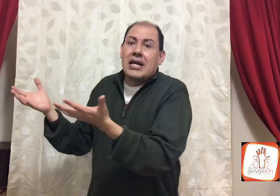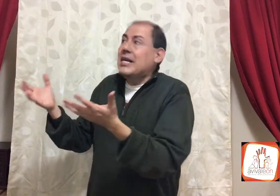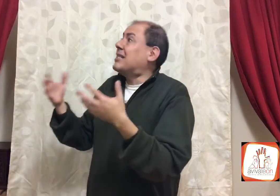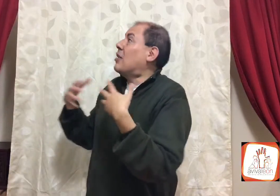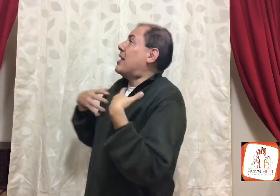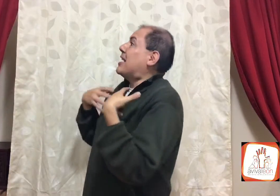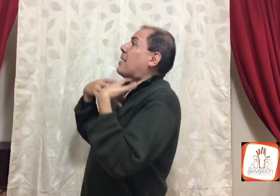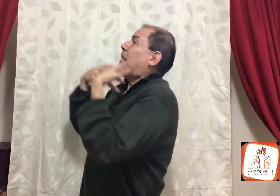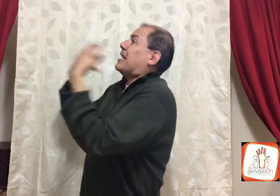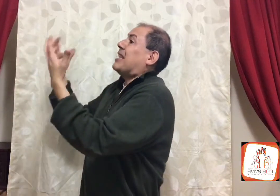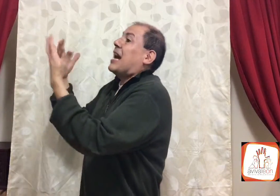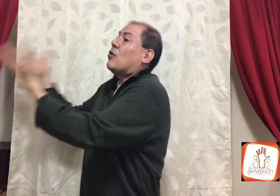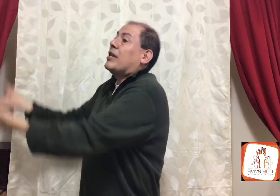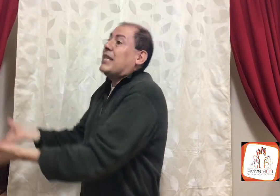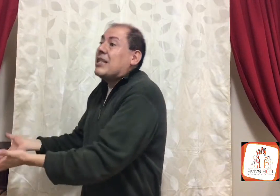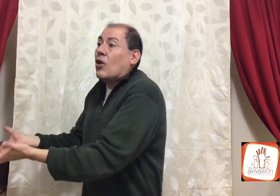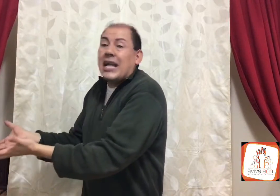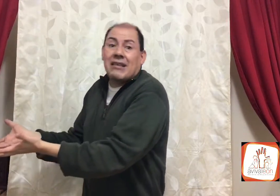y se lo dedica, para hacer algo, idolatra,